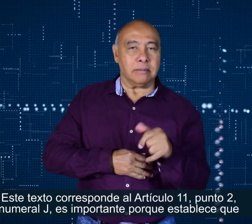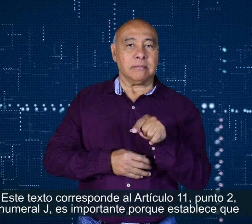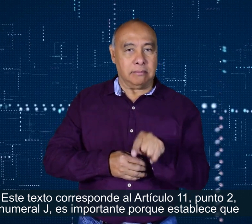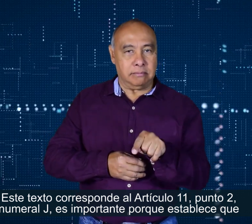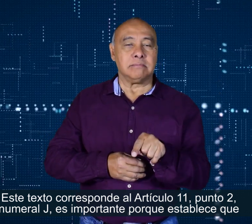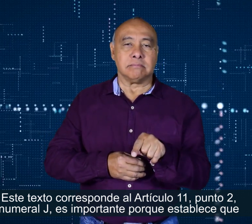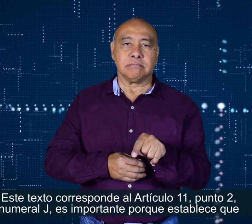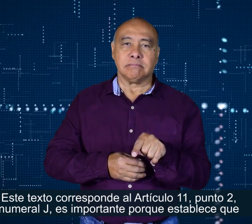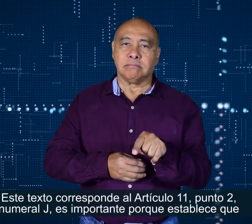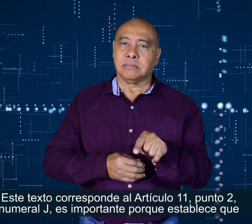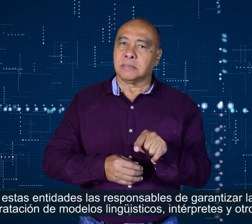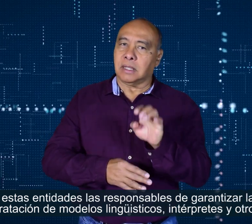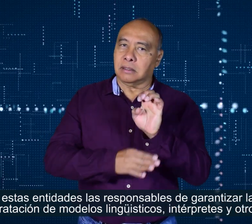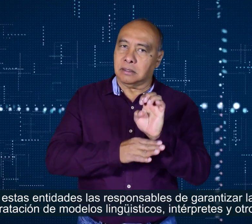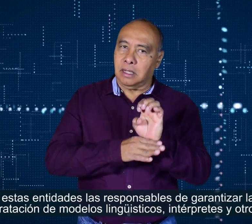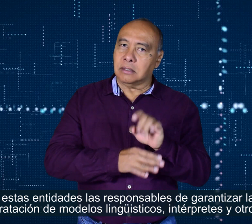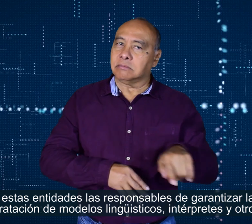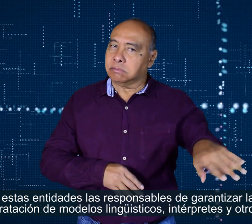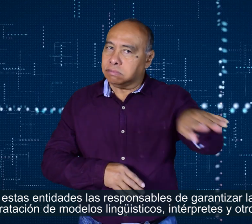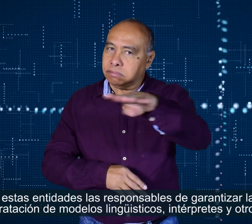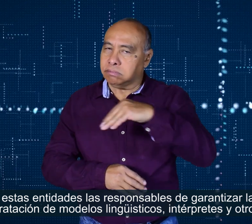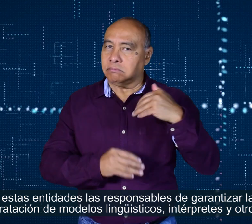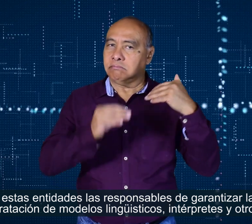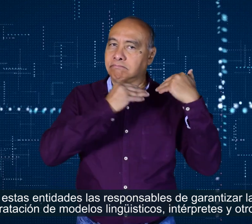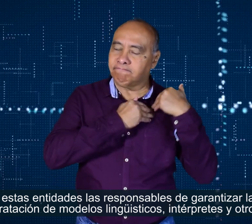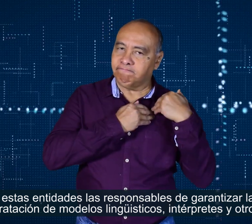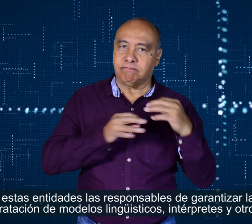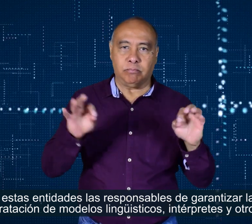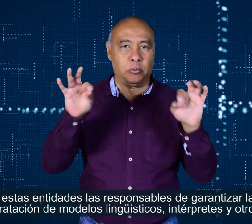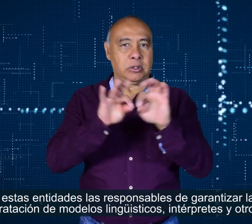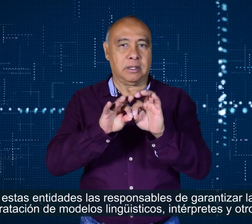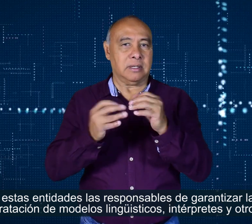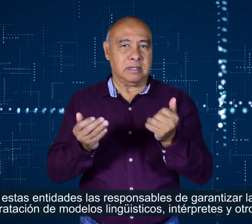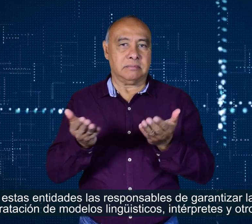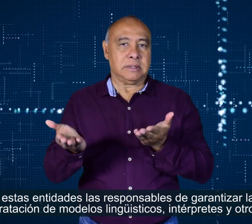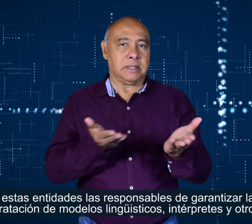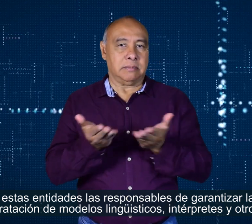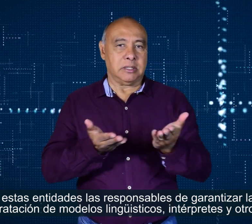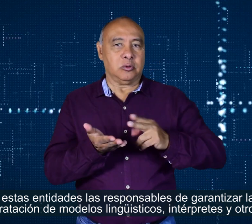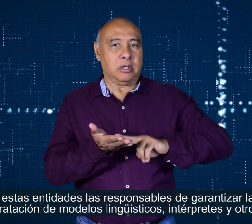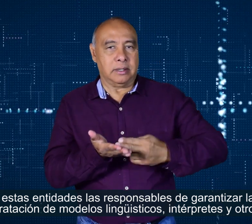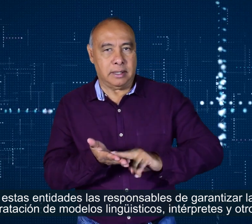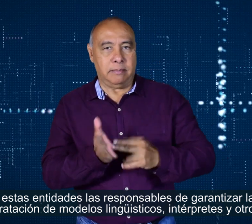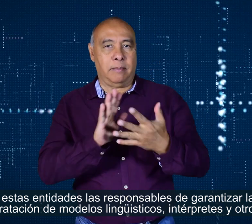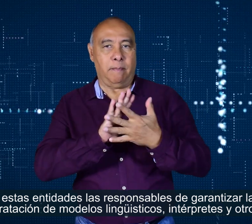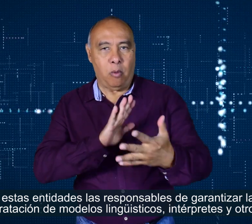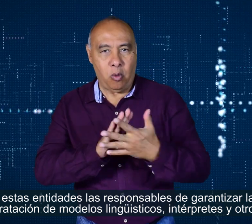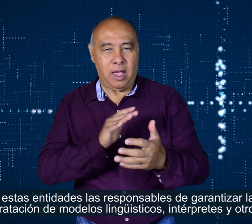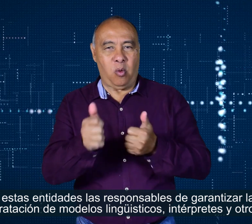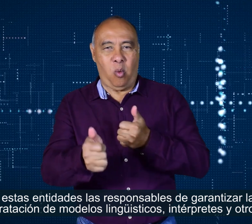porque establece que son estas entidades las responsables de garantizar la contratación de modelos lingüísticos, intérpretes